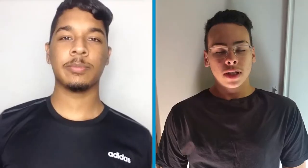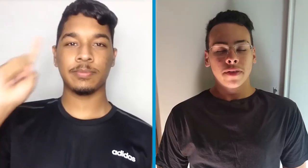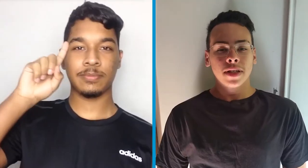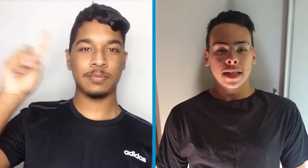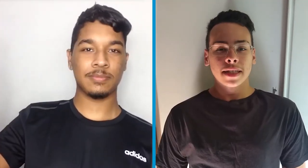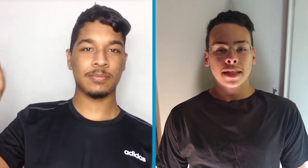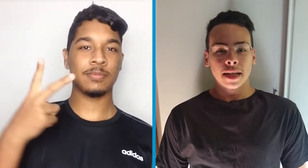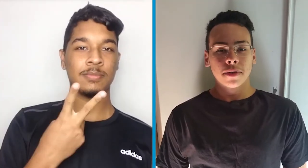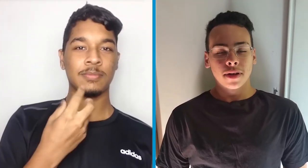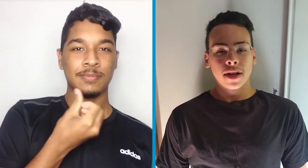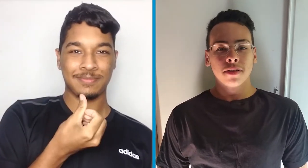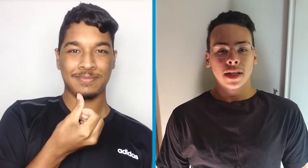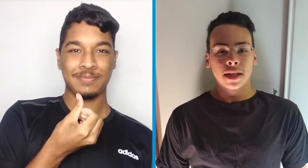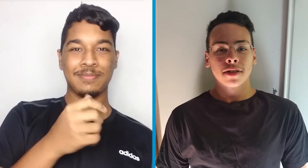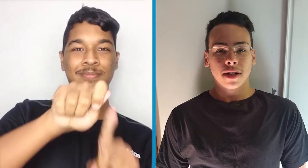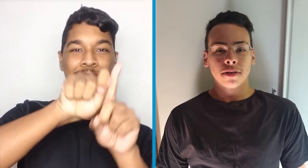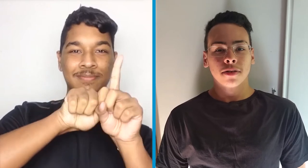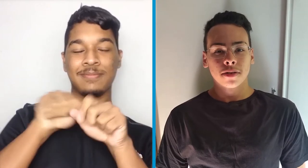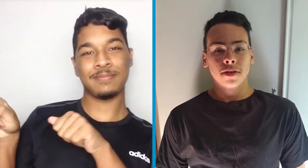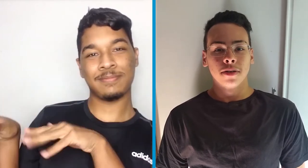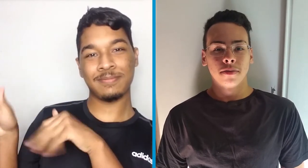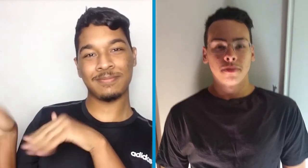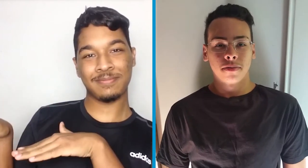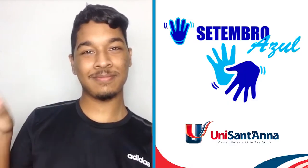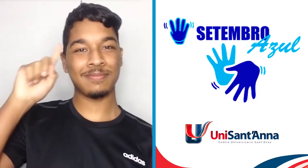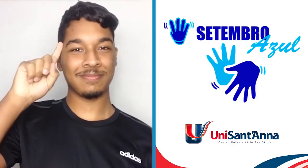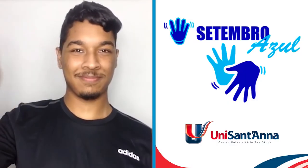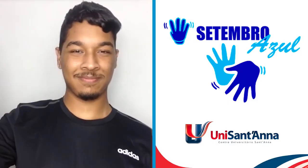Dia 26 de setembro é o Dia Nacional do Surdo.